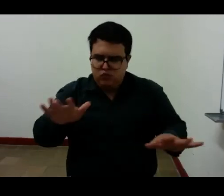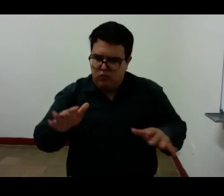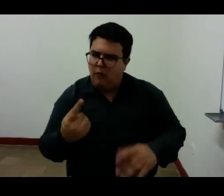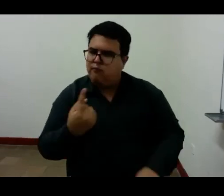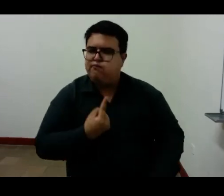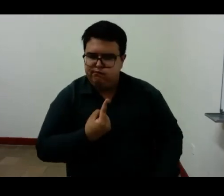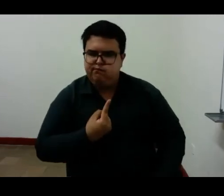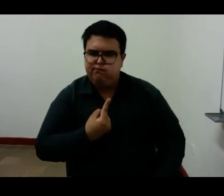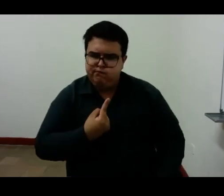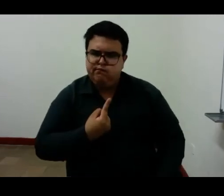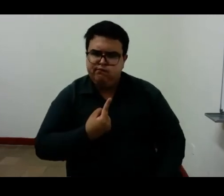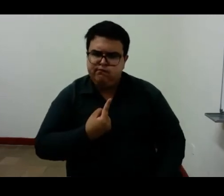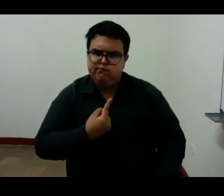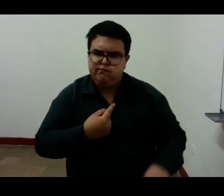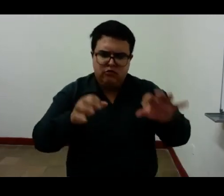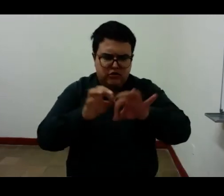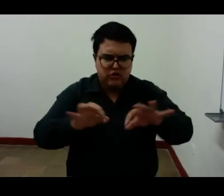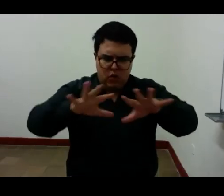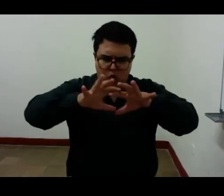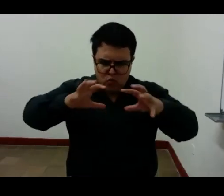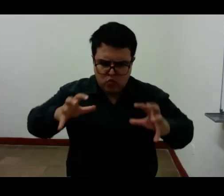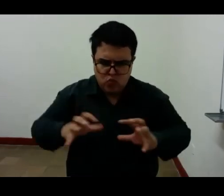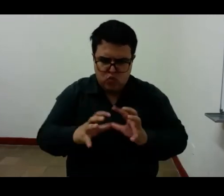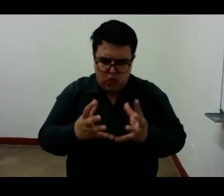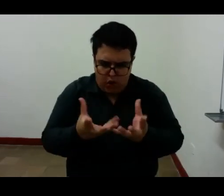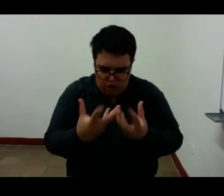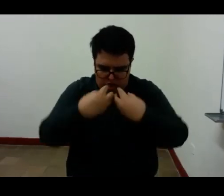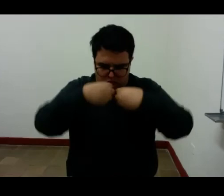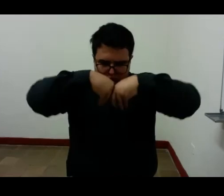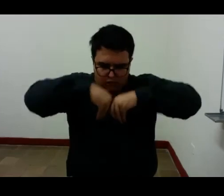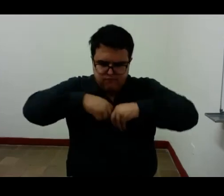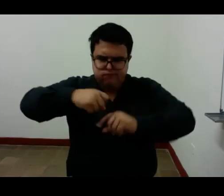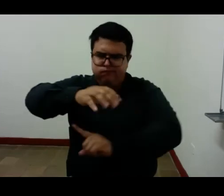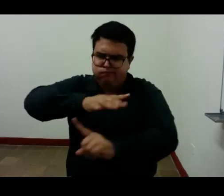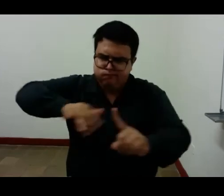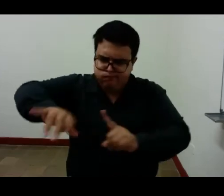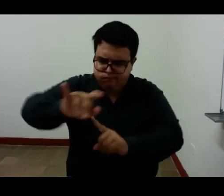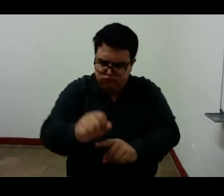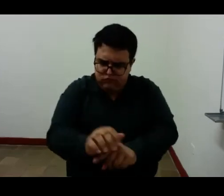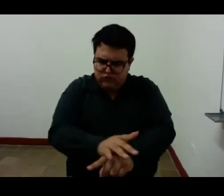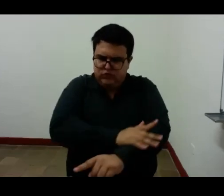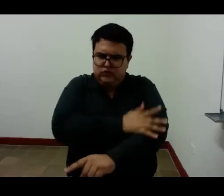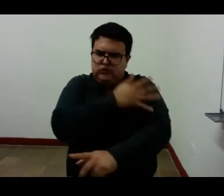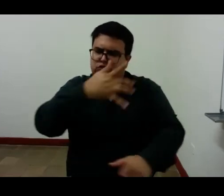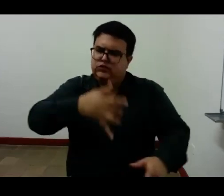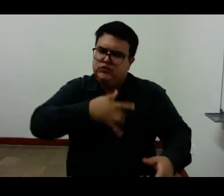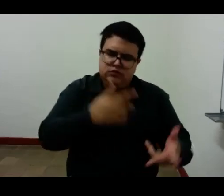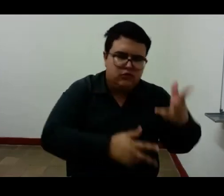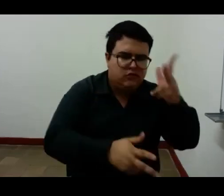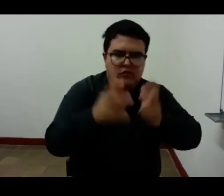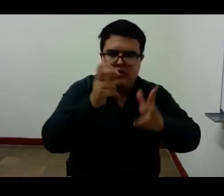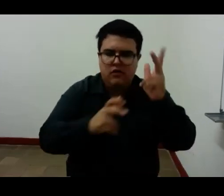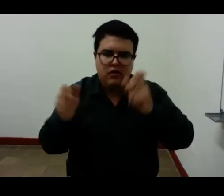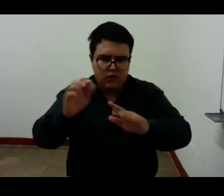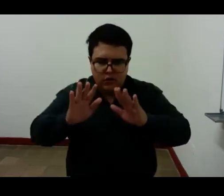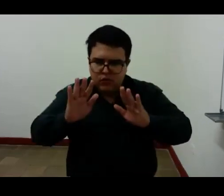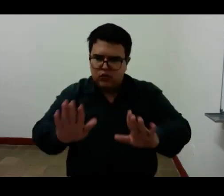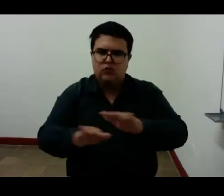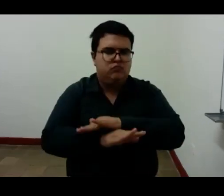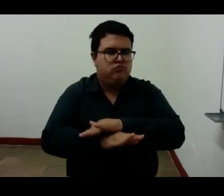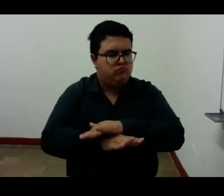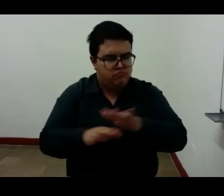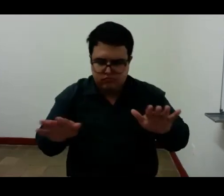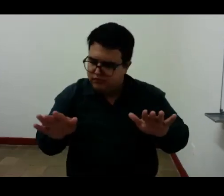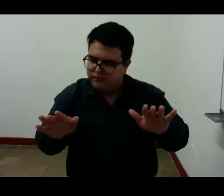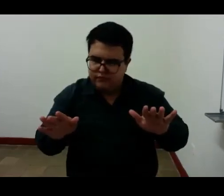y el único mundo real es el mundo como su sensación lo da por eso en